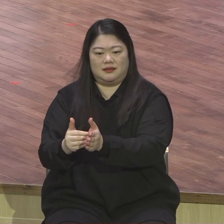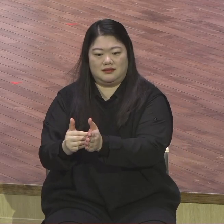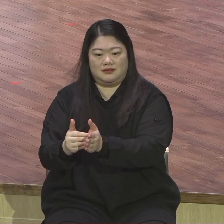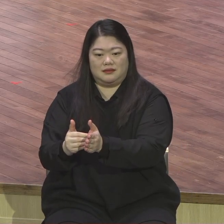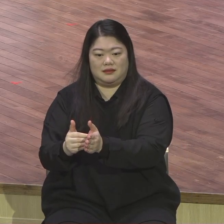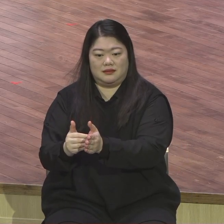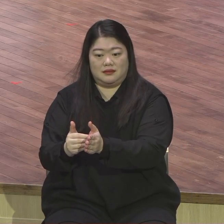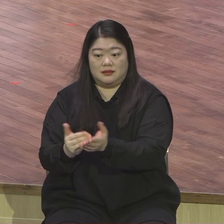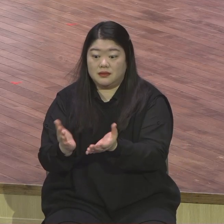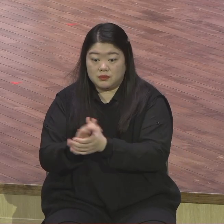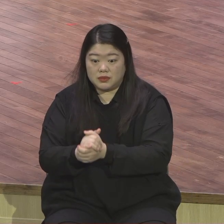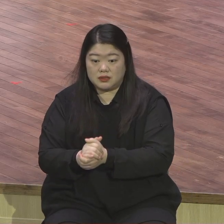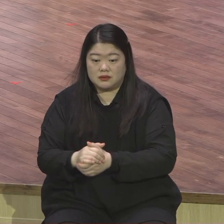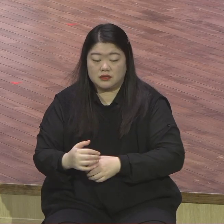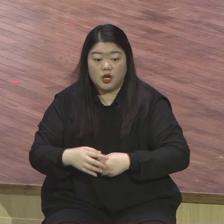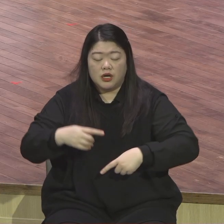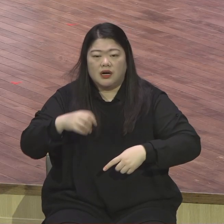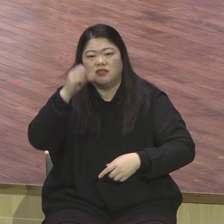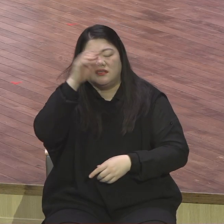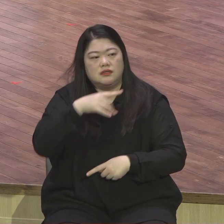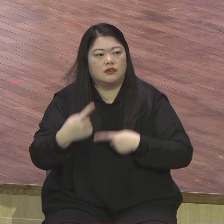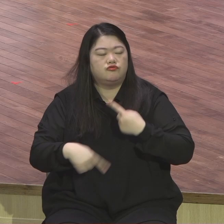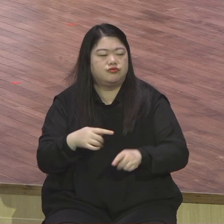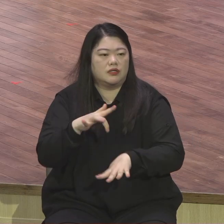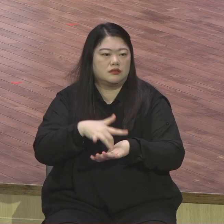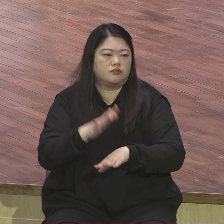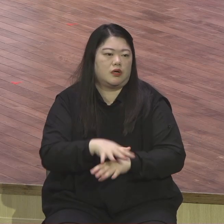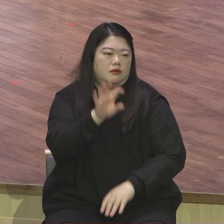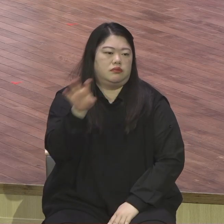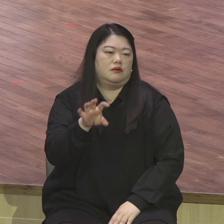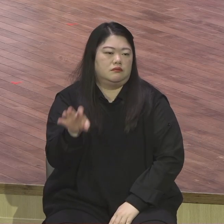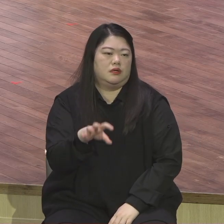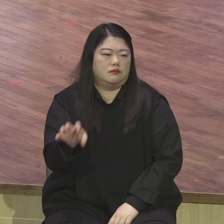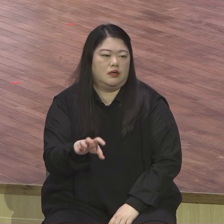반복 아니에요 생명이에요 아멘 들을 때마다 가슴이 빵빵 뛰어야 돼요